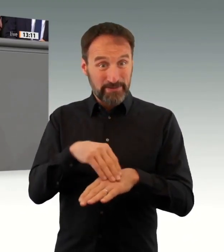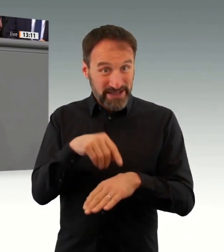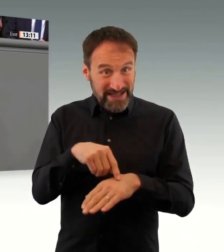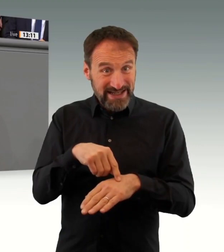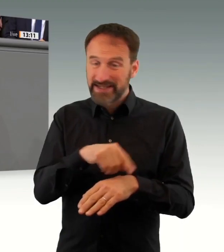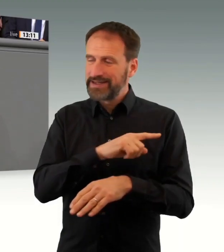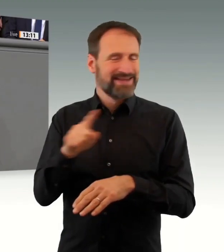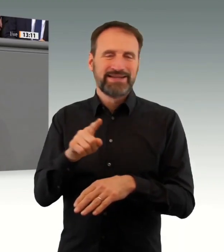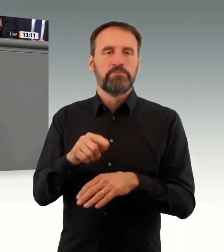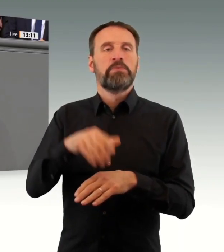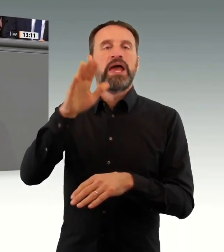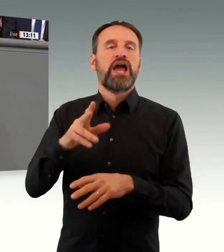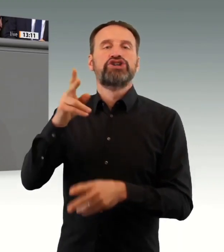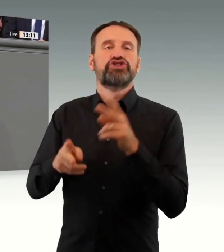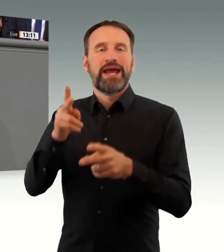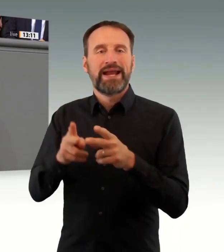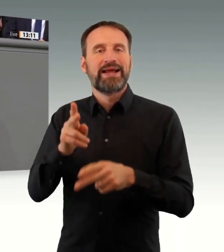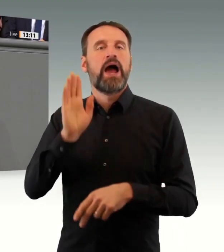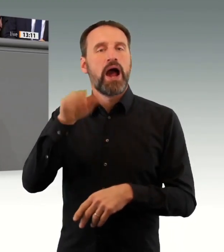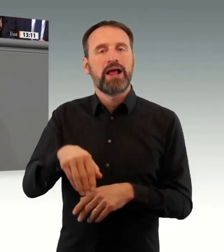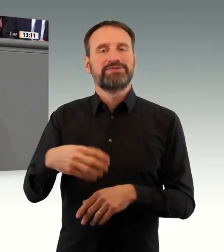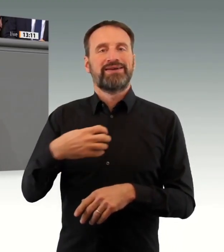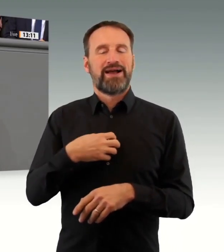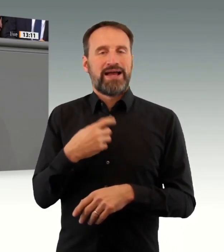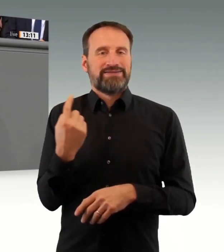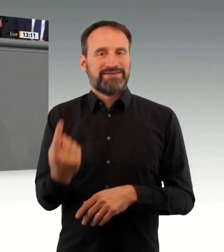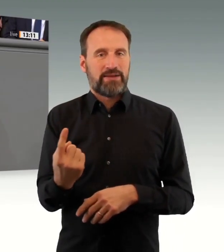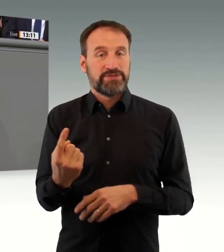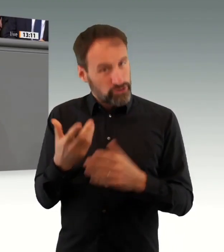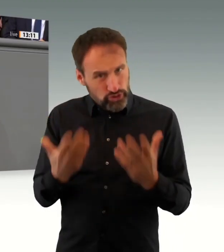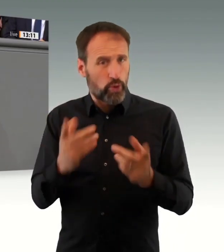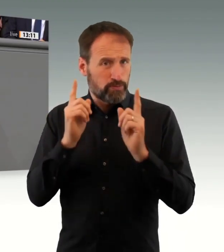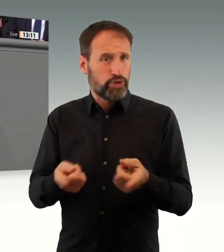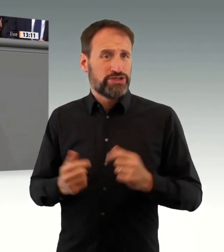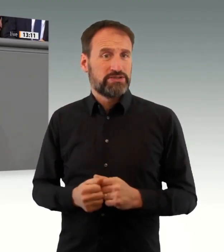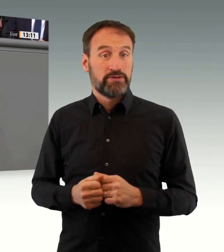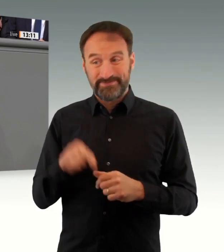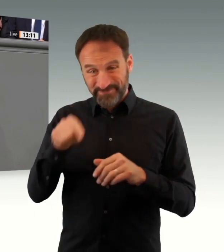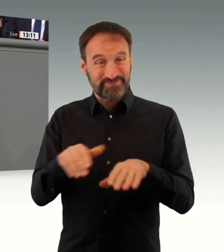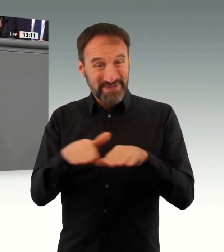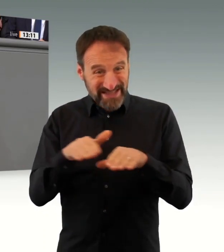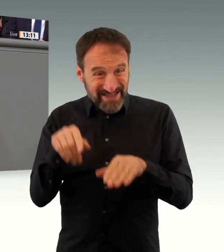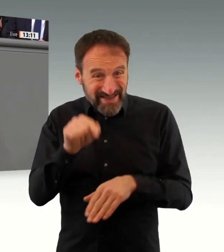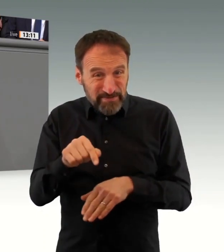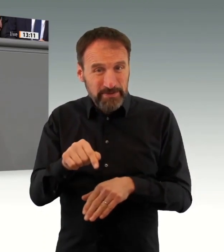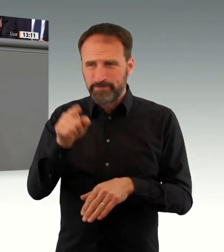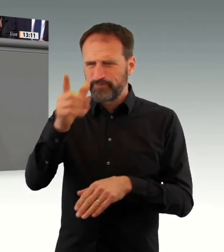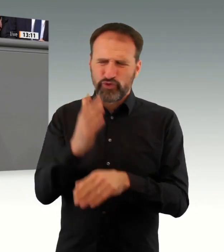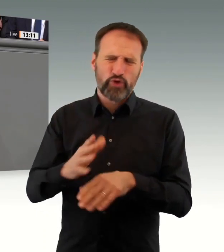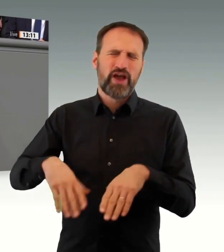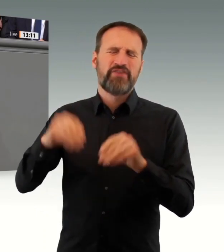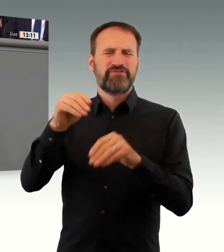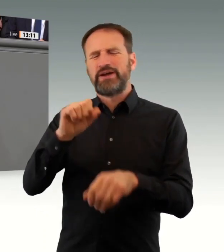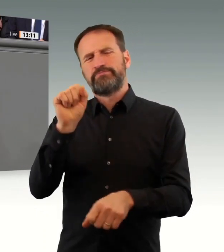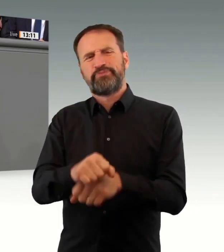Nachdem der Maßnahmenterror mit massiver Erpressung und Nötigung durch ständig neue Schikanen bis heute